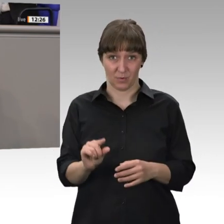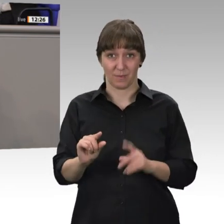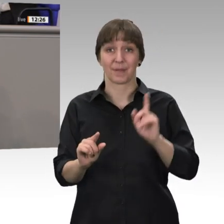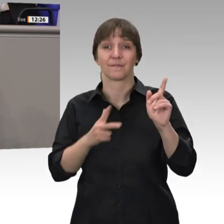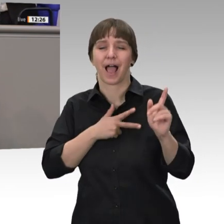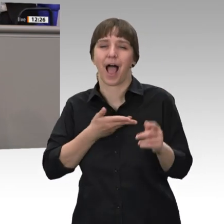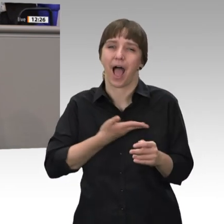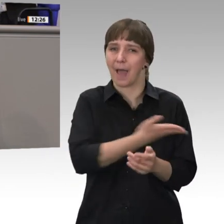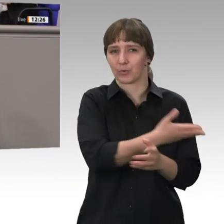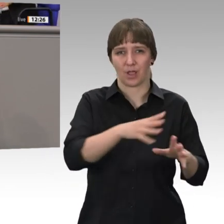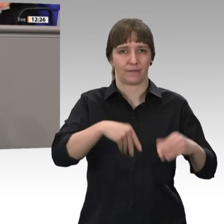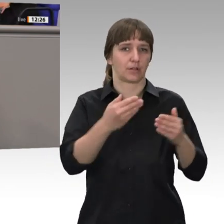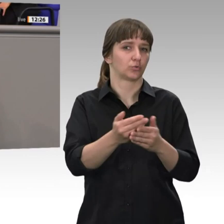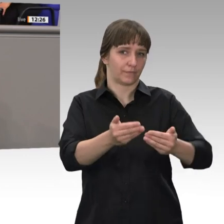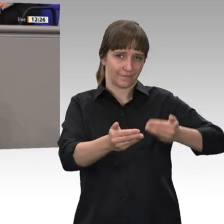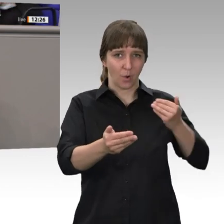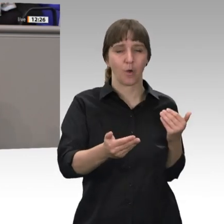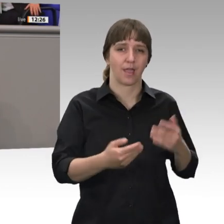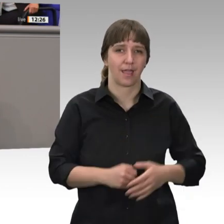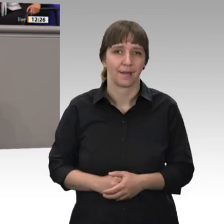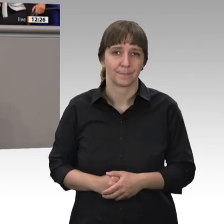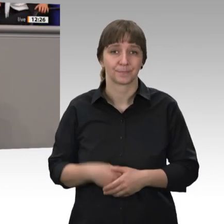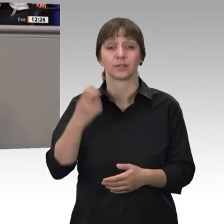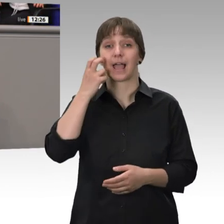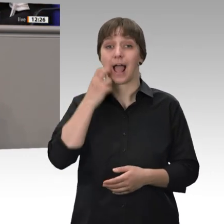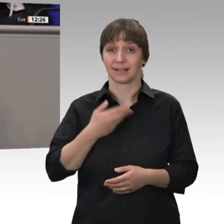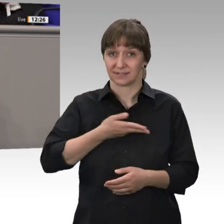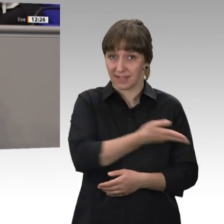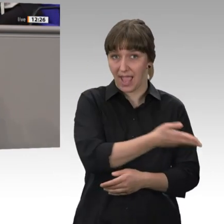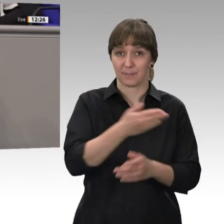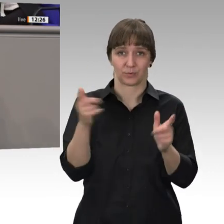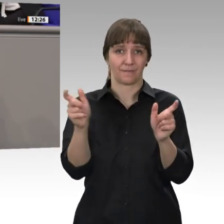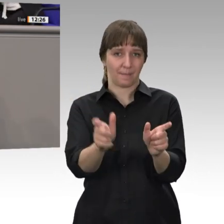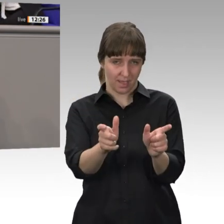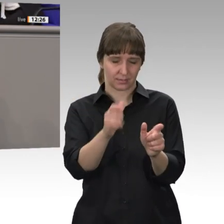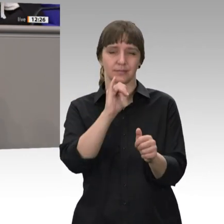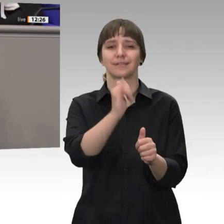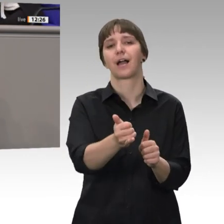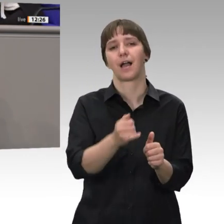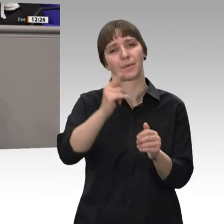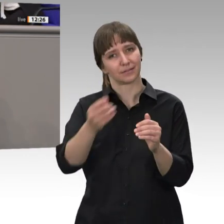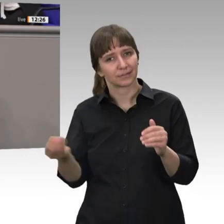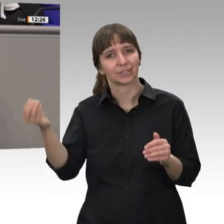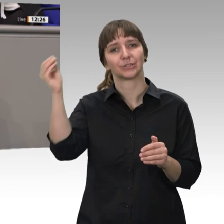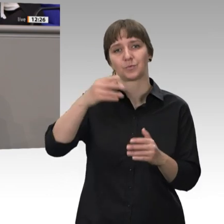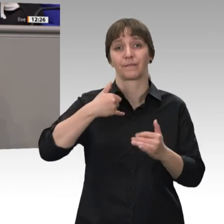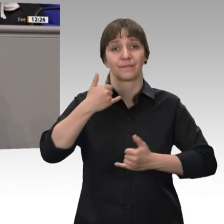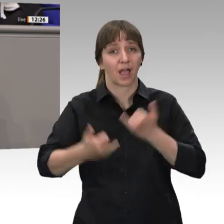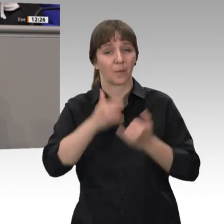Aber es geht nicht nur darum, Altersarmut zu vermeiden. Es geht vor allem darum, sicherzustellen, dass Frauen und Männer, die lange gearbeitet haben, eine